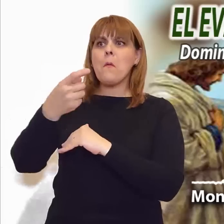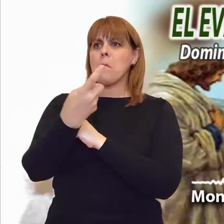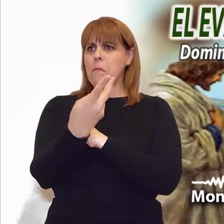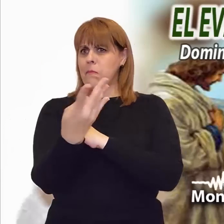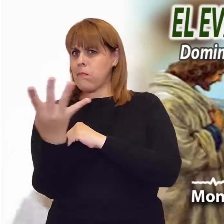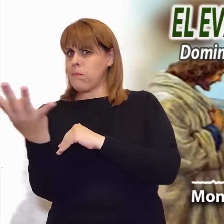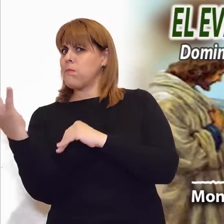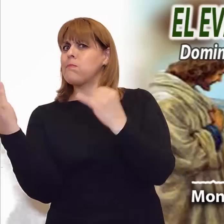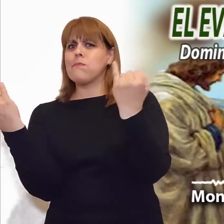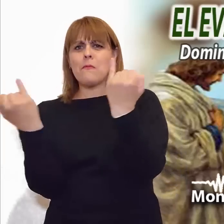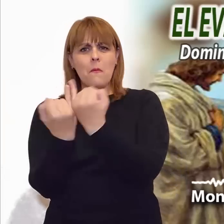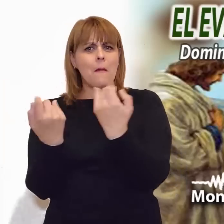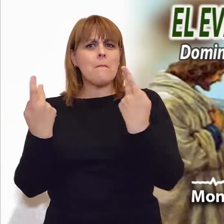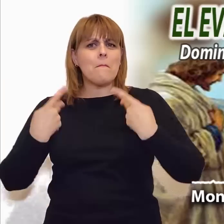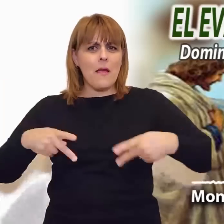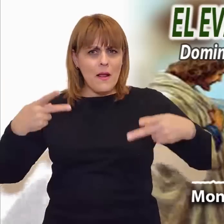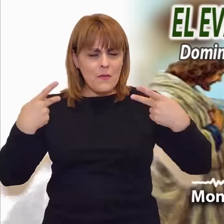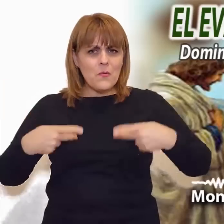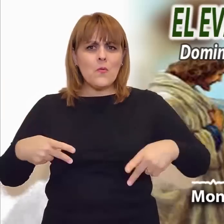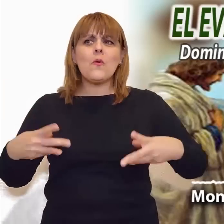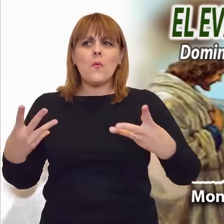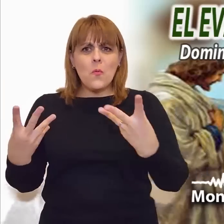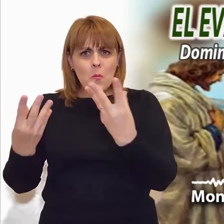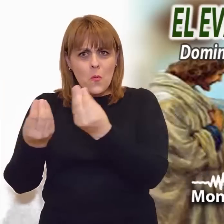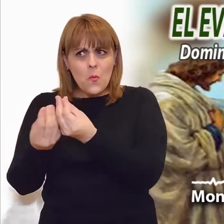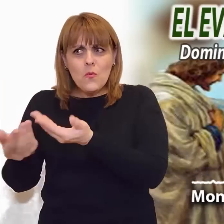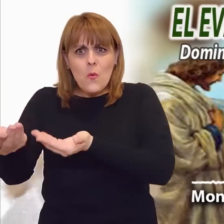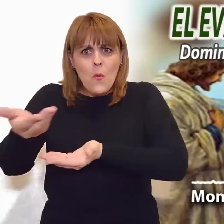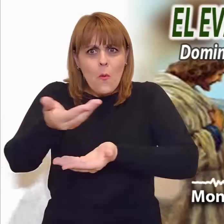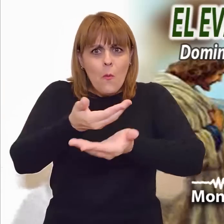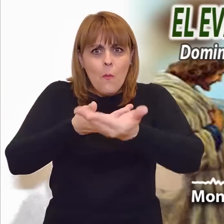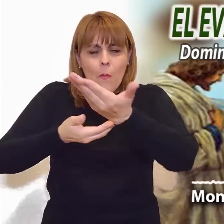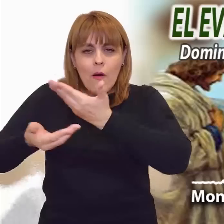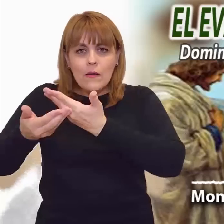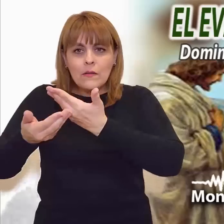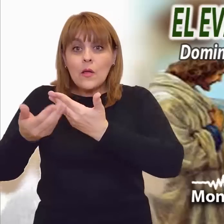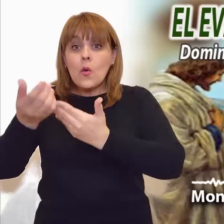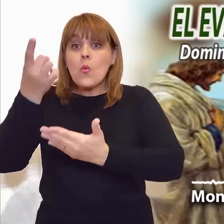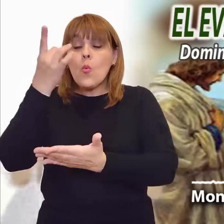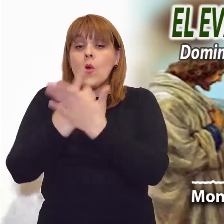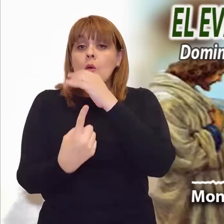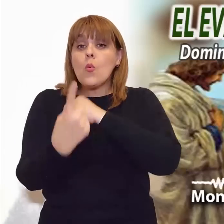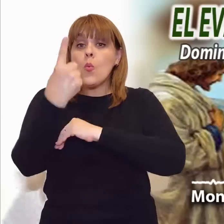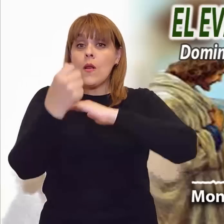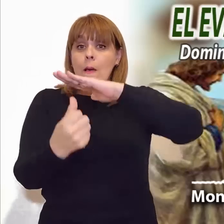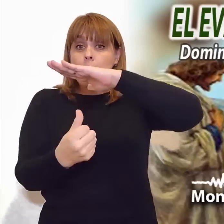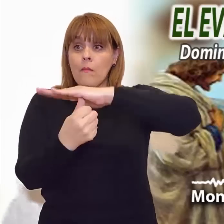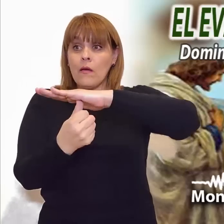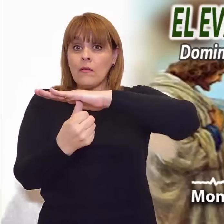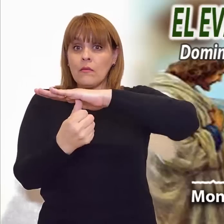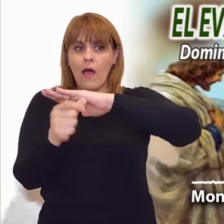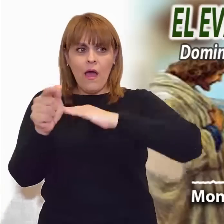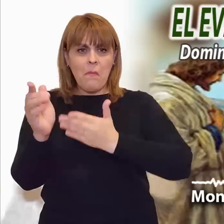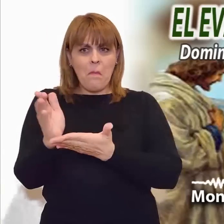aísla de sus hermanos, despreciándolos e ignorándolos. Por desgracia, entre nosotros encontramos con